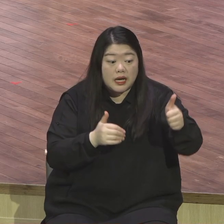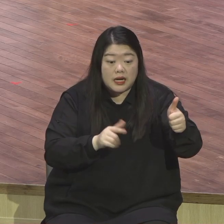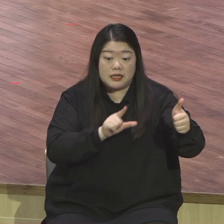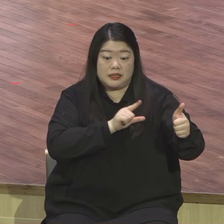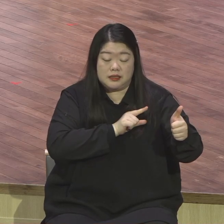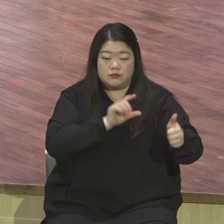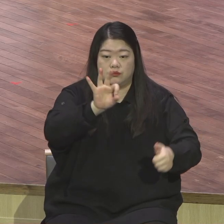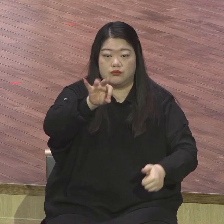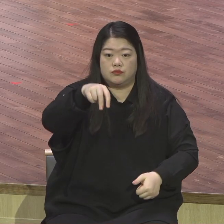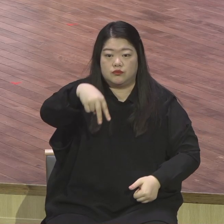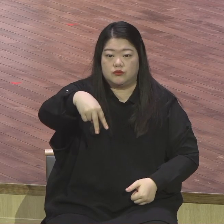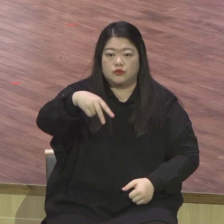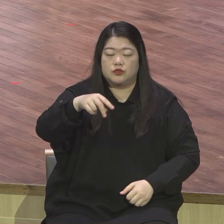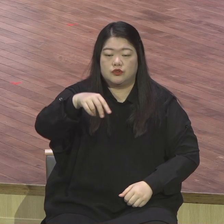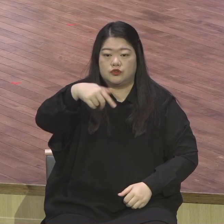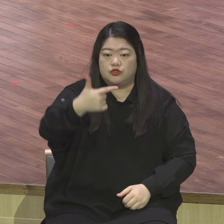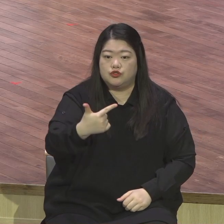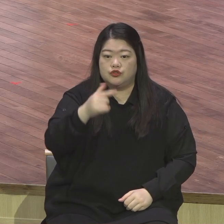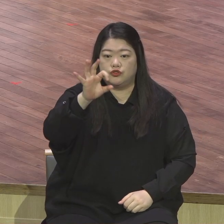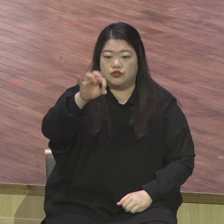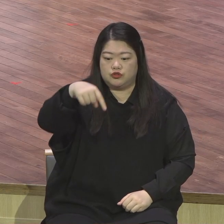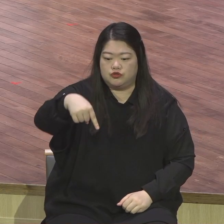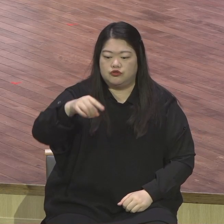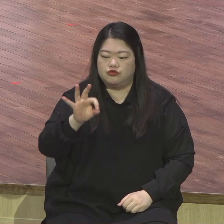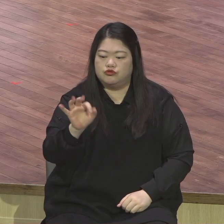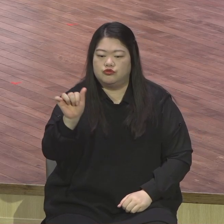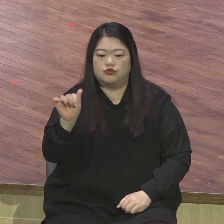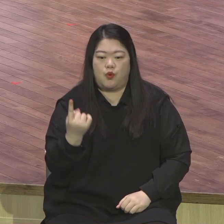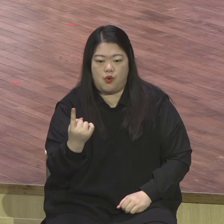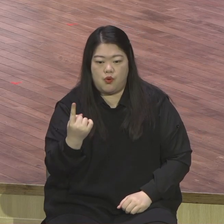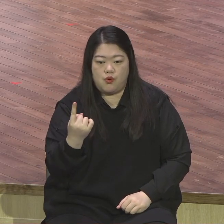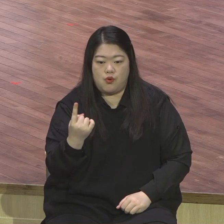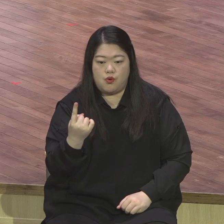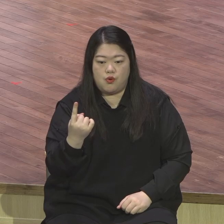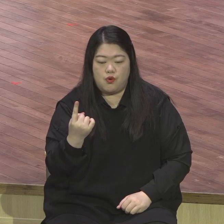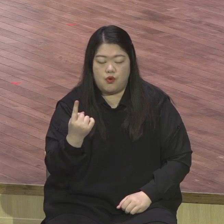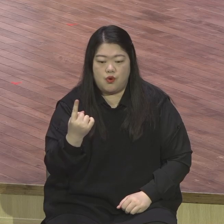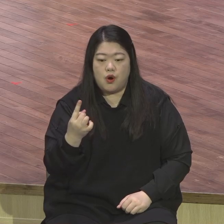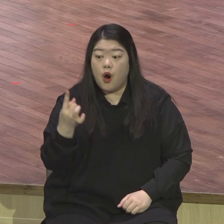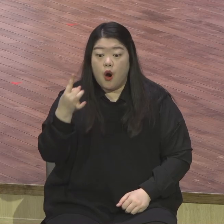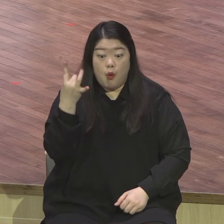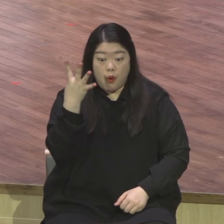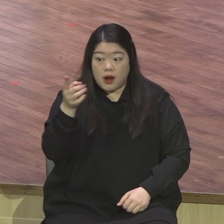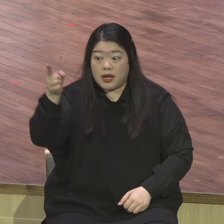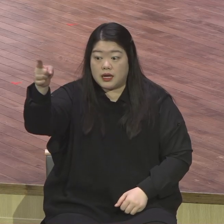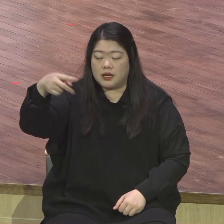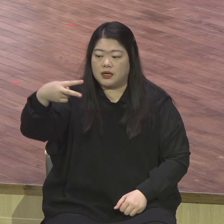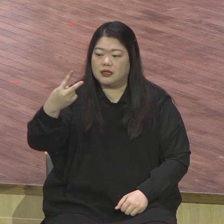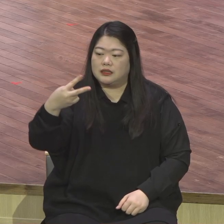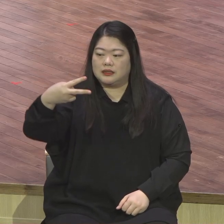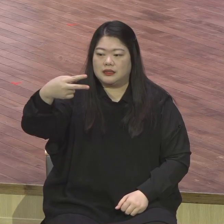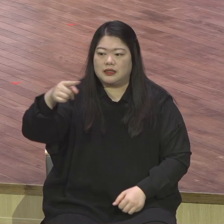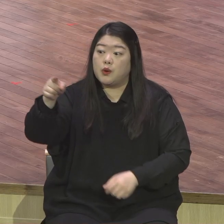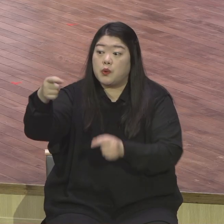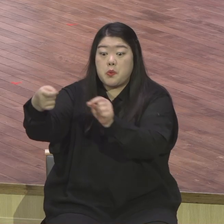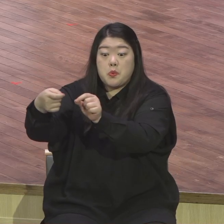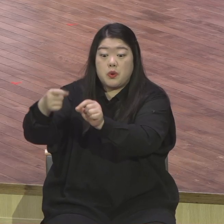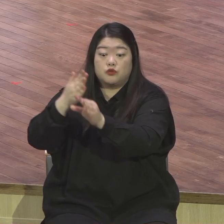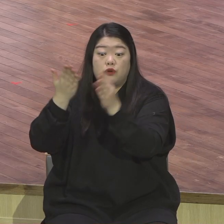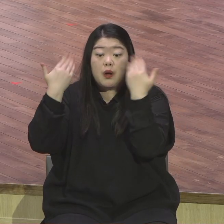교장선생님이 등원중학교 정년퇴직한 교장선생님 출신이에요. 그래서 다 학교와 소통이 잘 되고